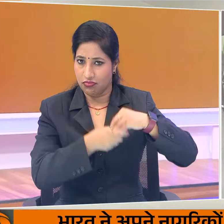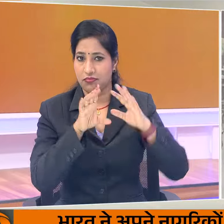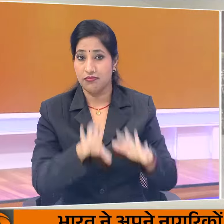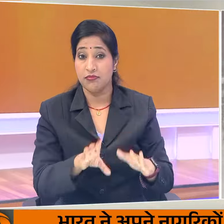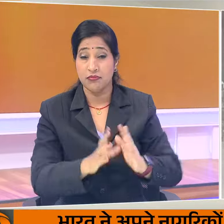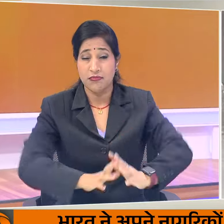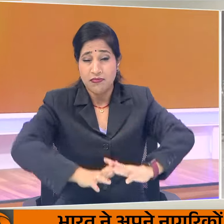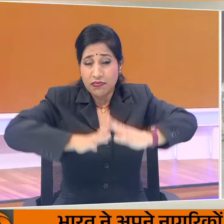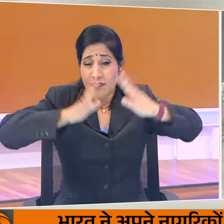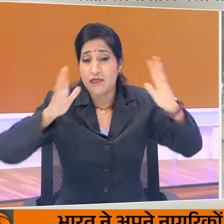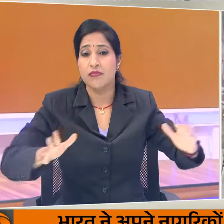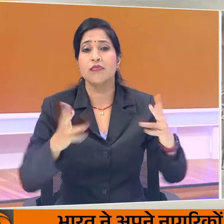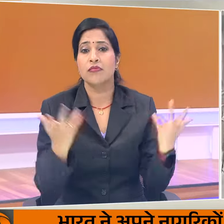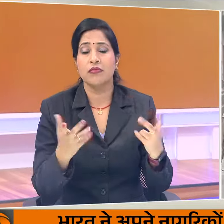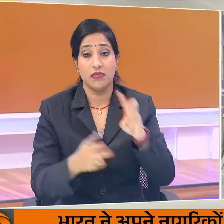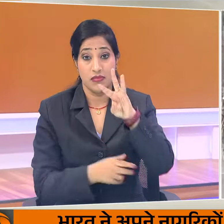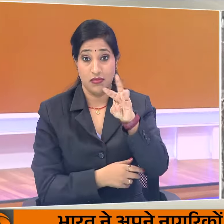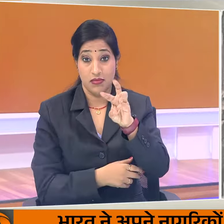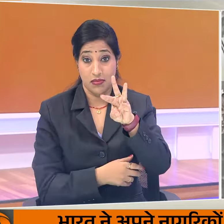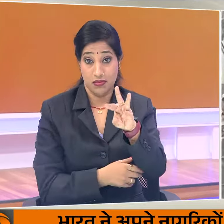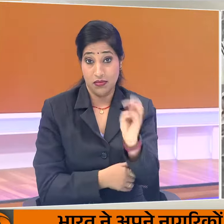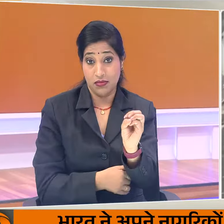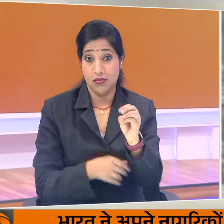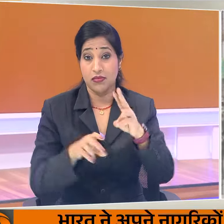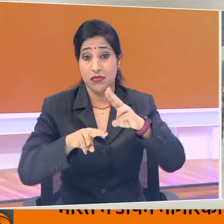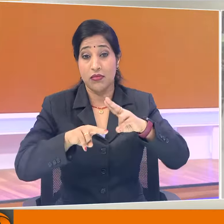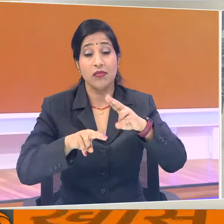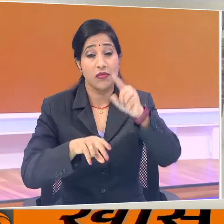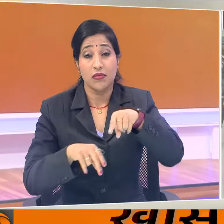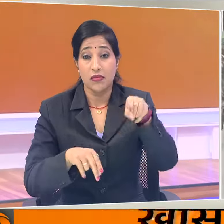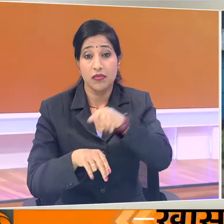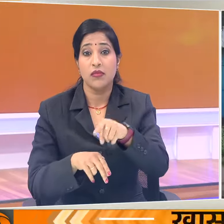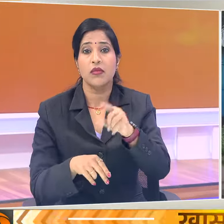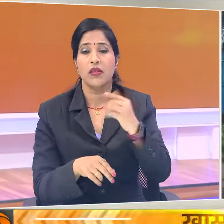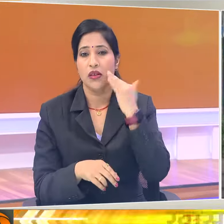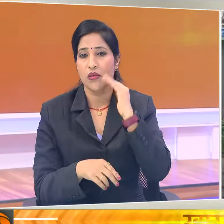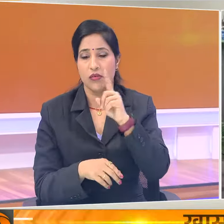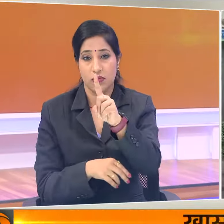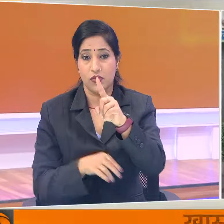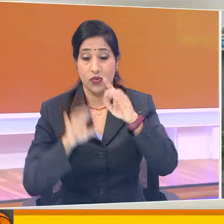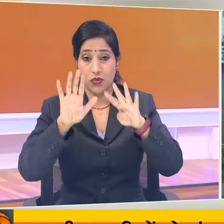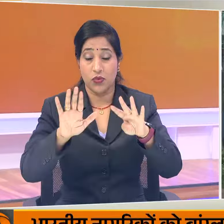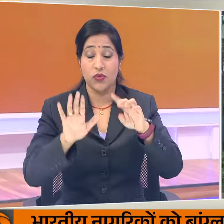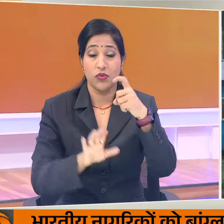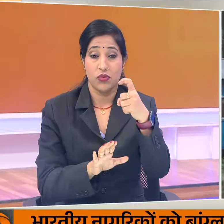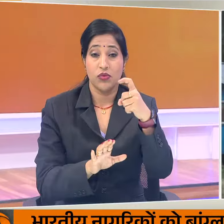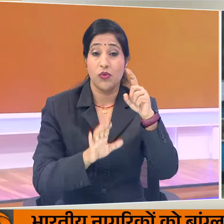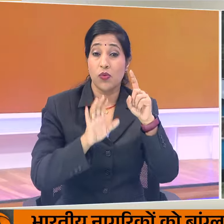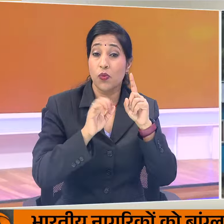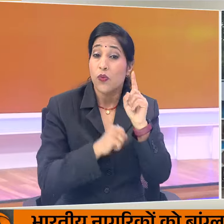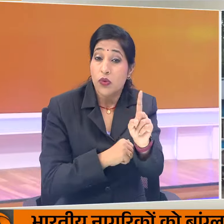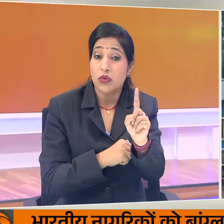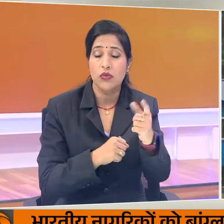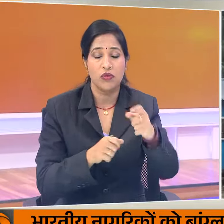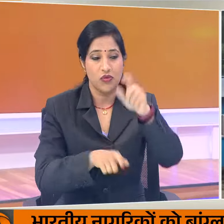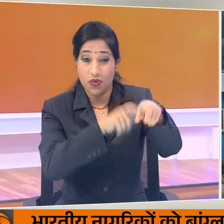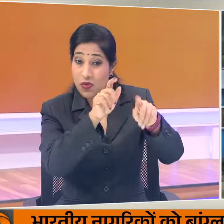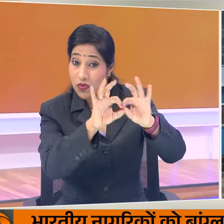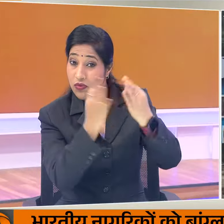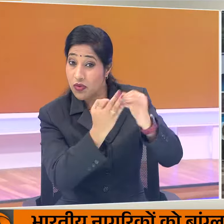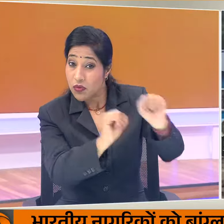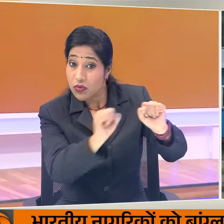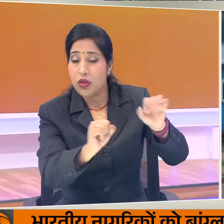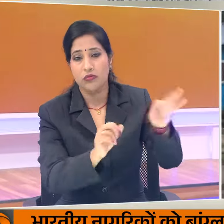गया। सबसे ज्यादा 30 फीस्दी सीटें 1971 के युद्ध में शामिल लोगों के घरवालों के लिए